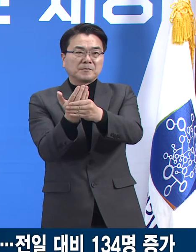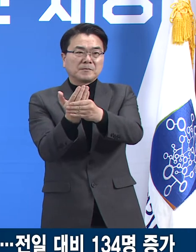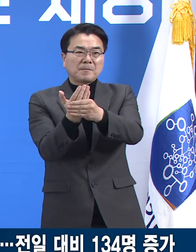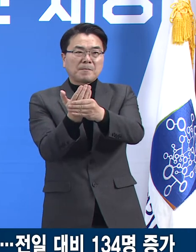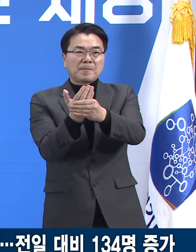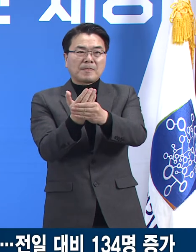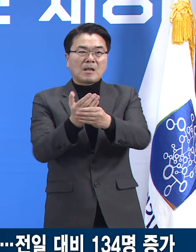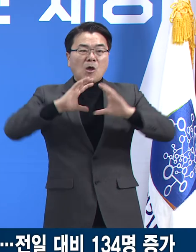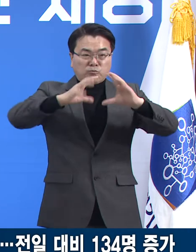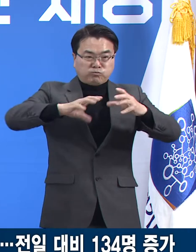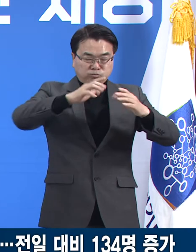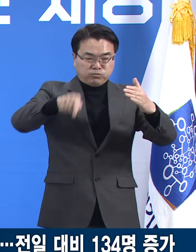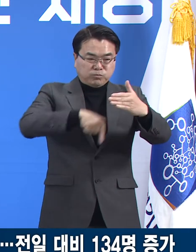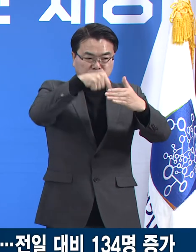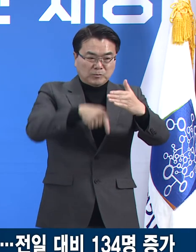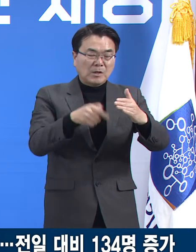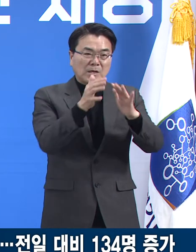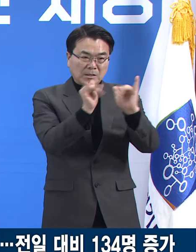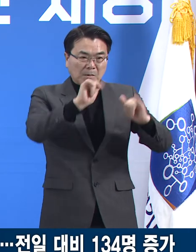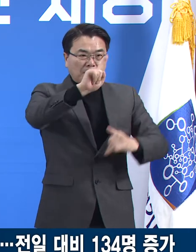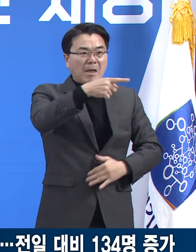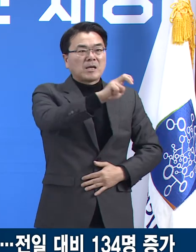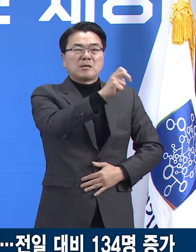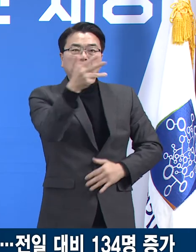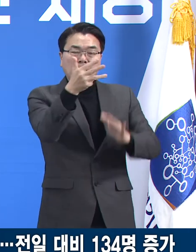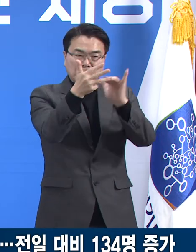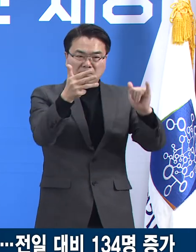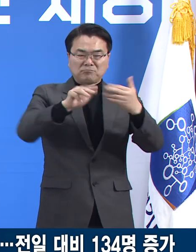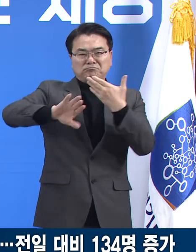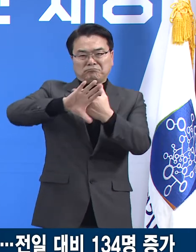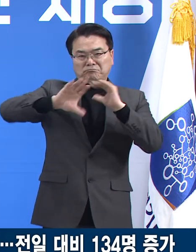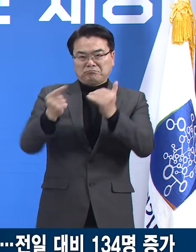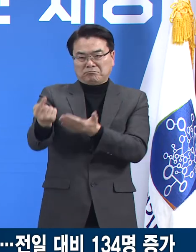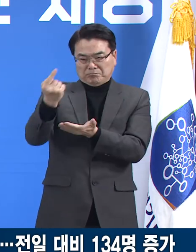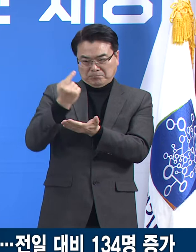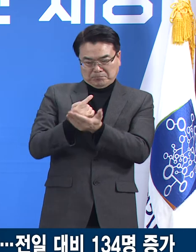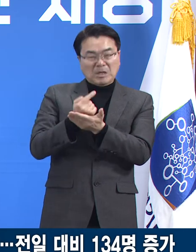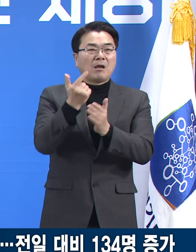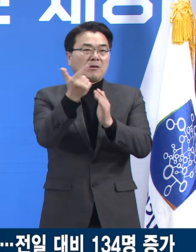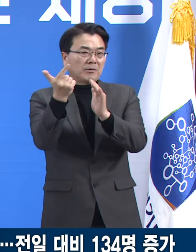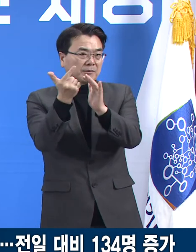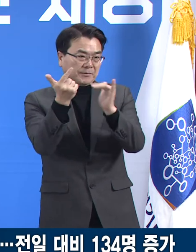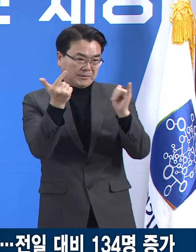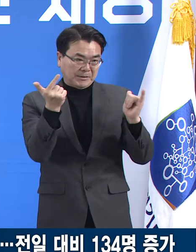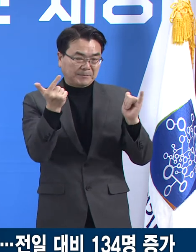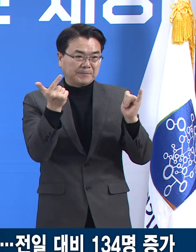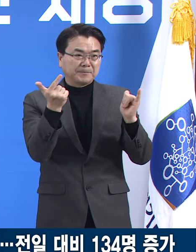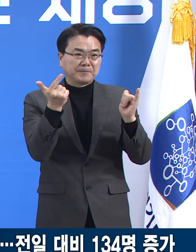국내 발생이 128명이며 해외 유입 관련은 6명입니다.